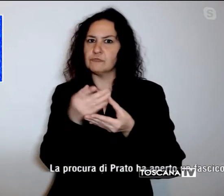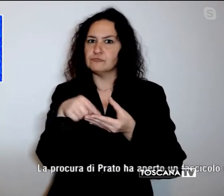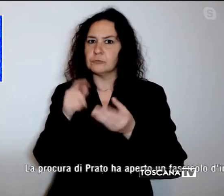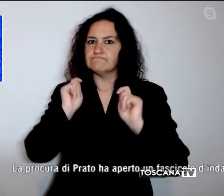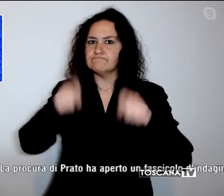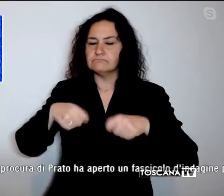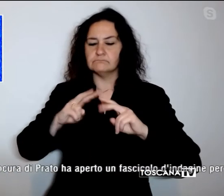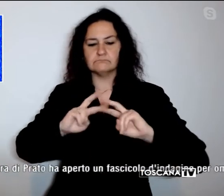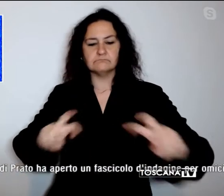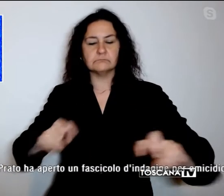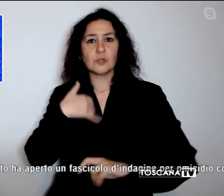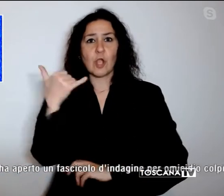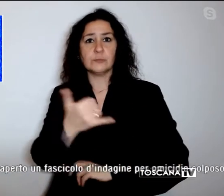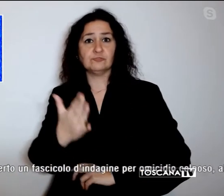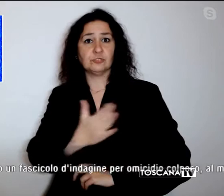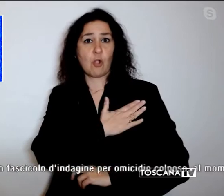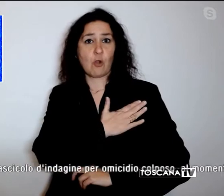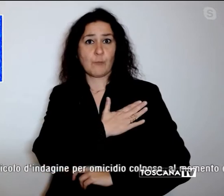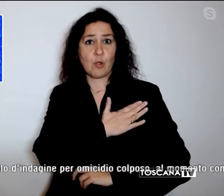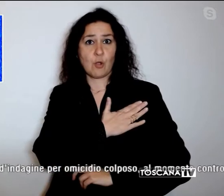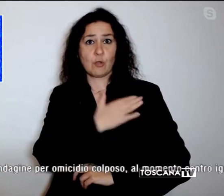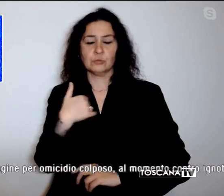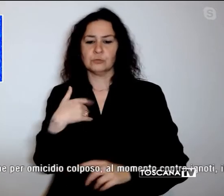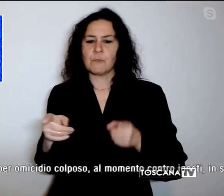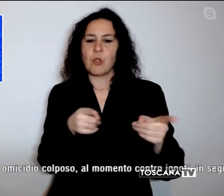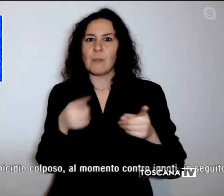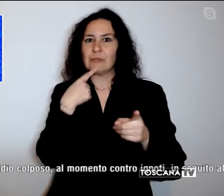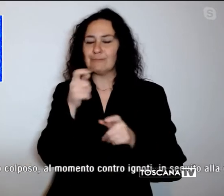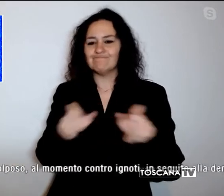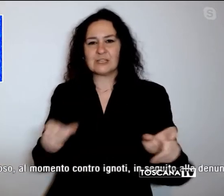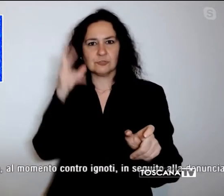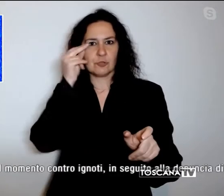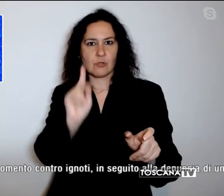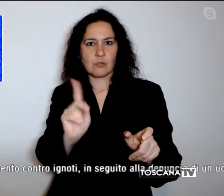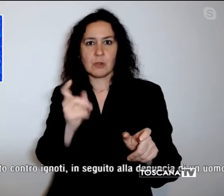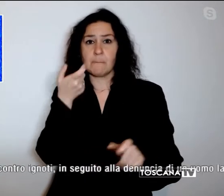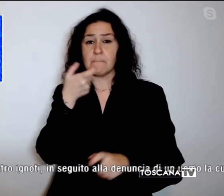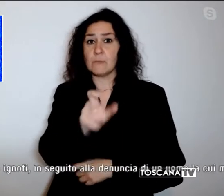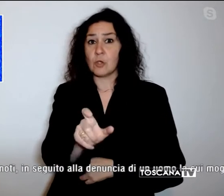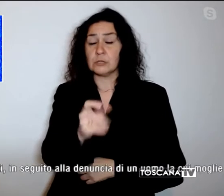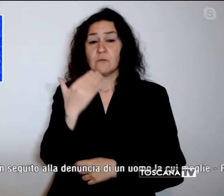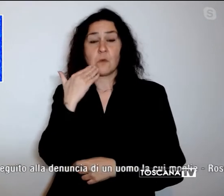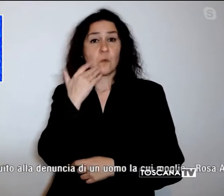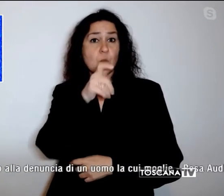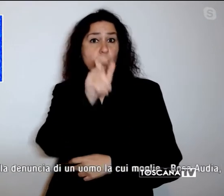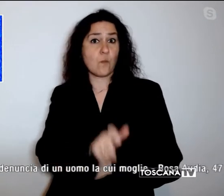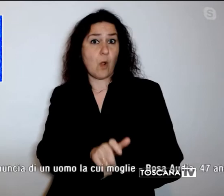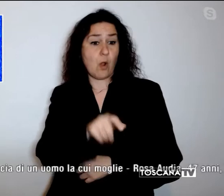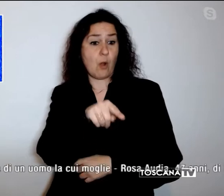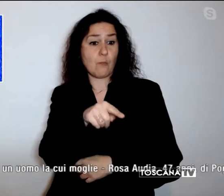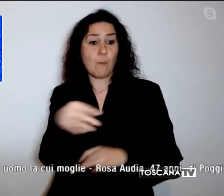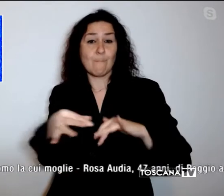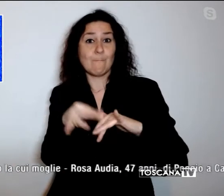colposo al momento contro ignoti, in seguito alla denuncia di un uomo la cui moglie, Rosa